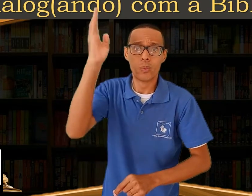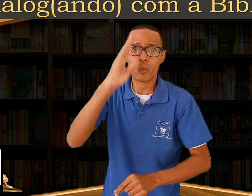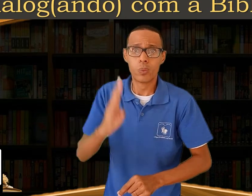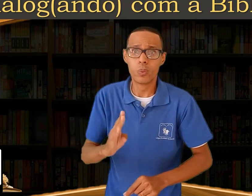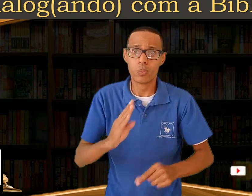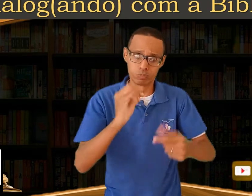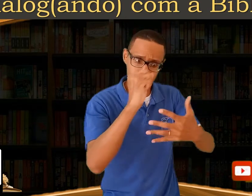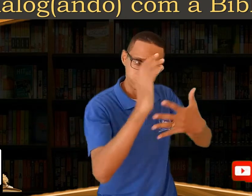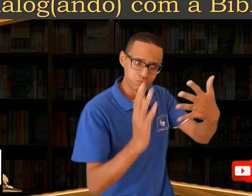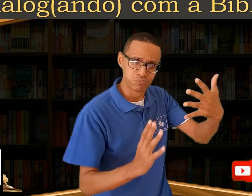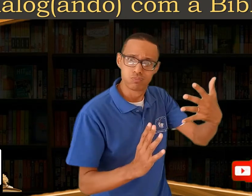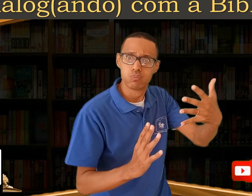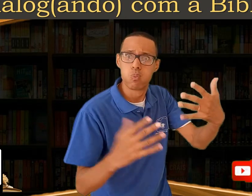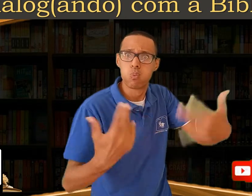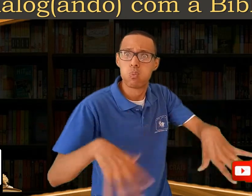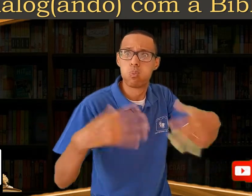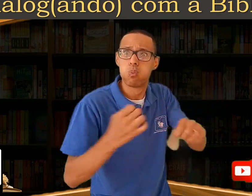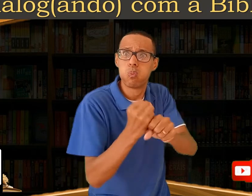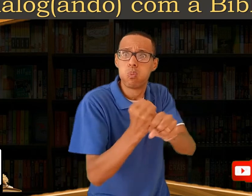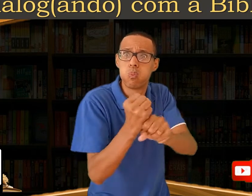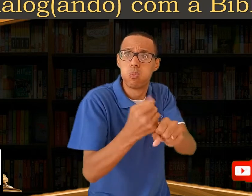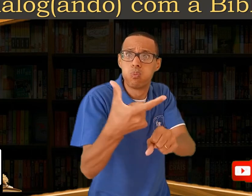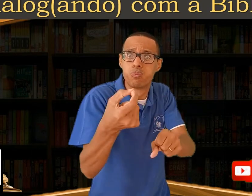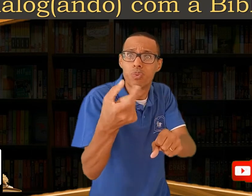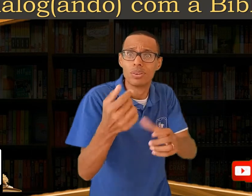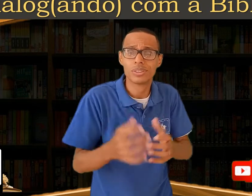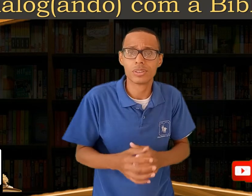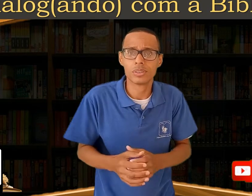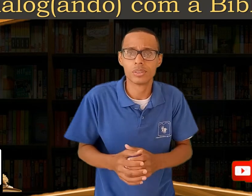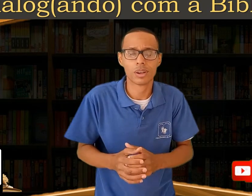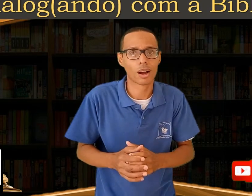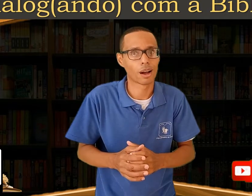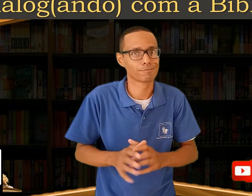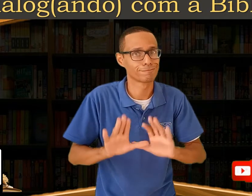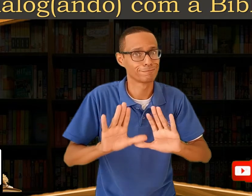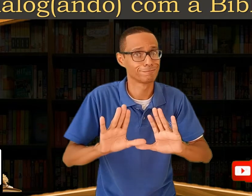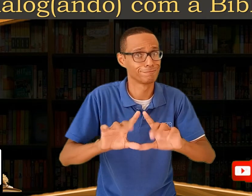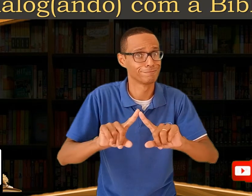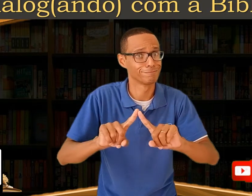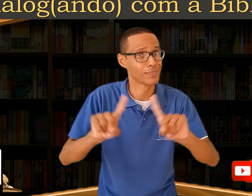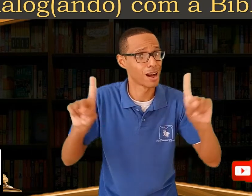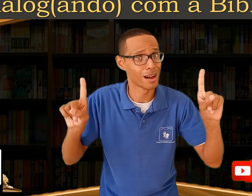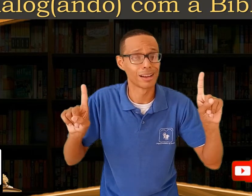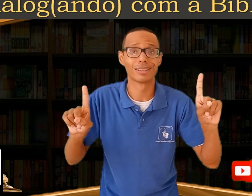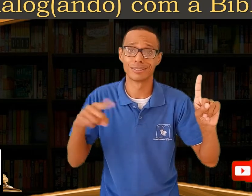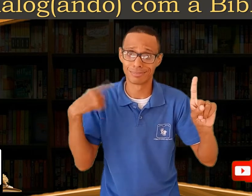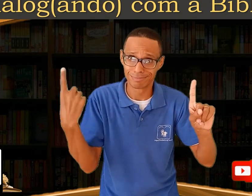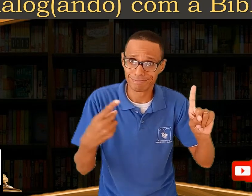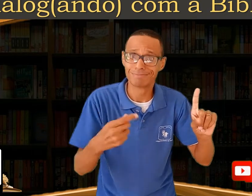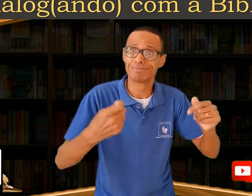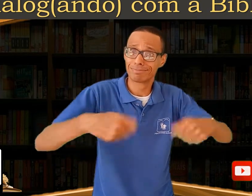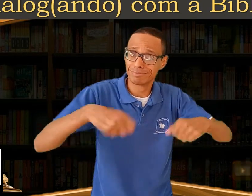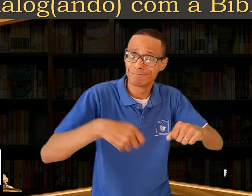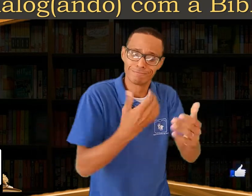20 anos! Mas, há muito o que estudar, aprender,